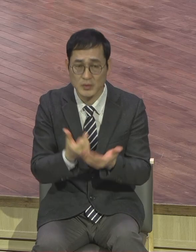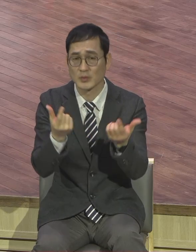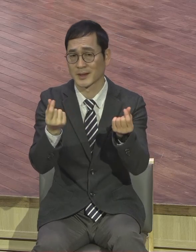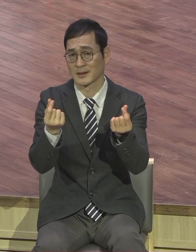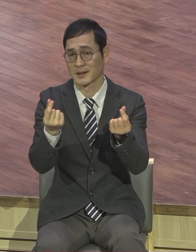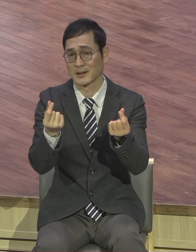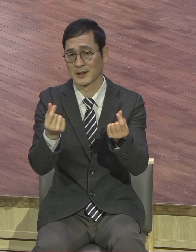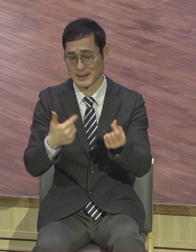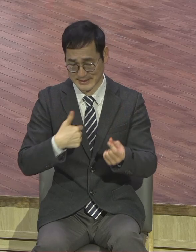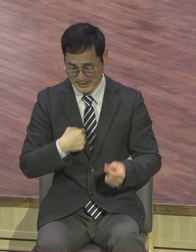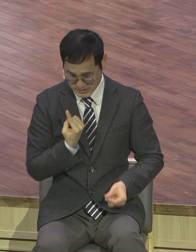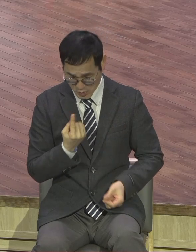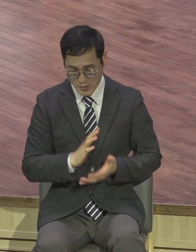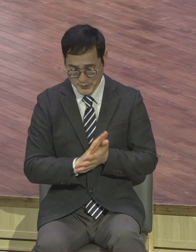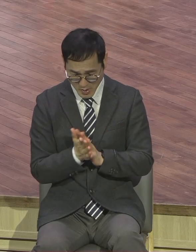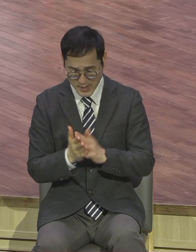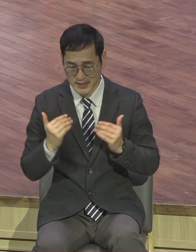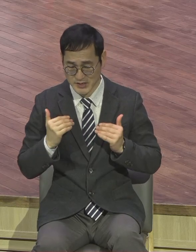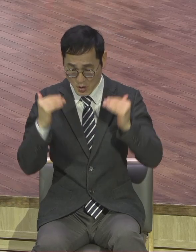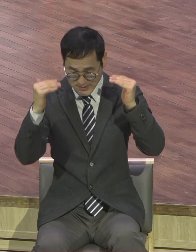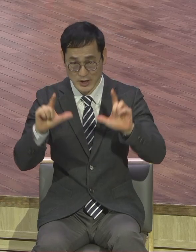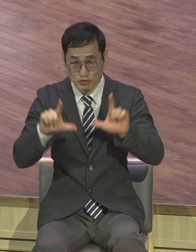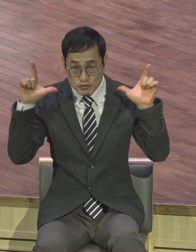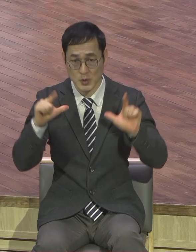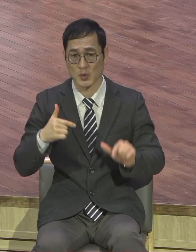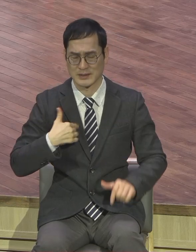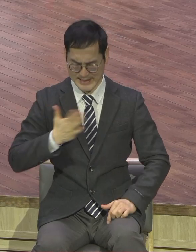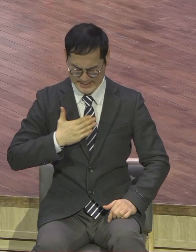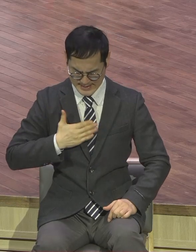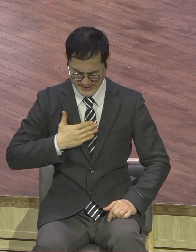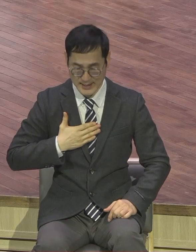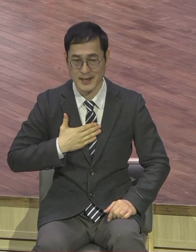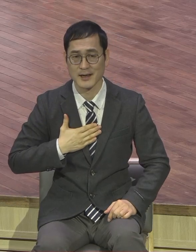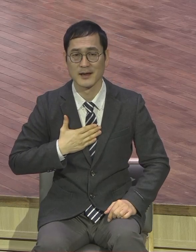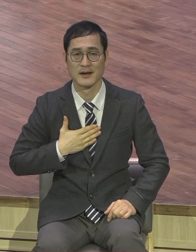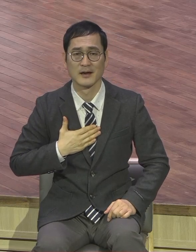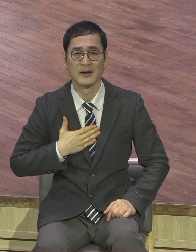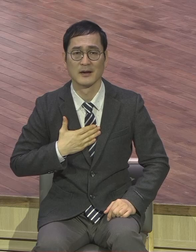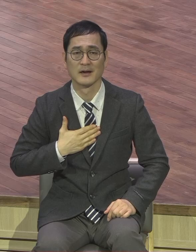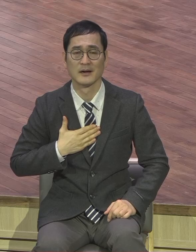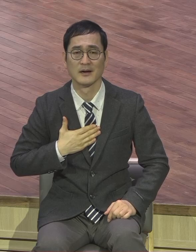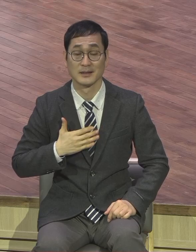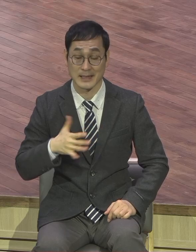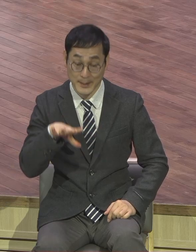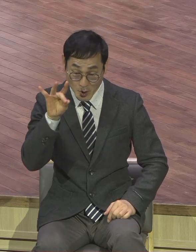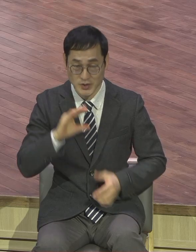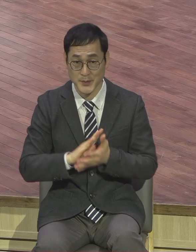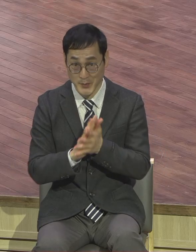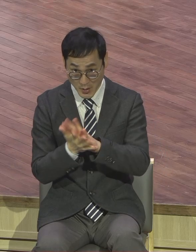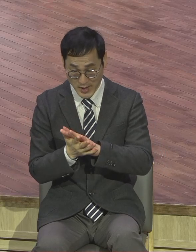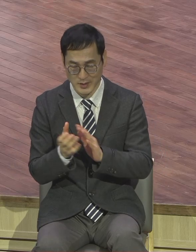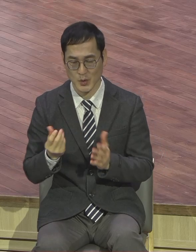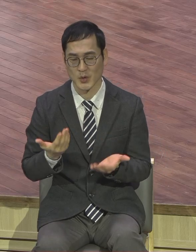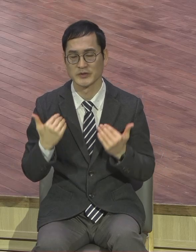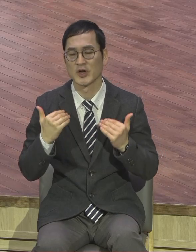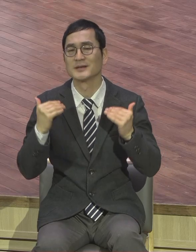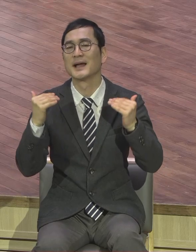변화와 성장의 주역이라고 내가 변화되고 내가 성장시키는 자 본문